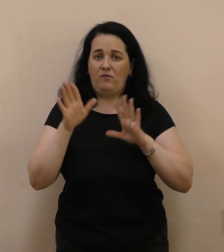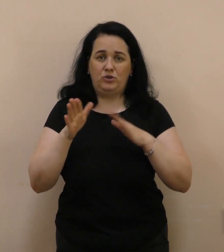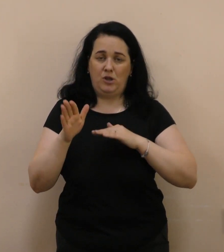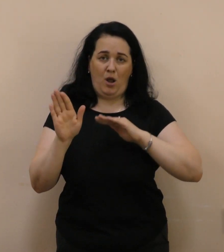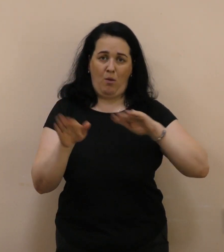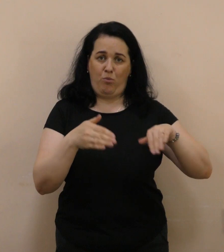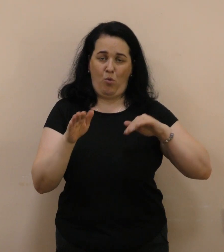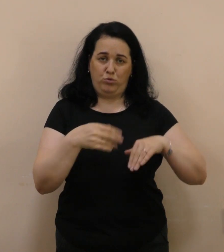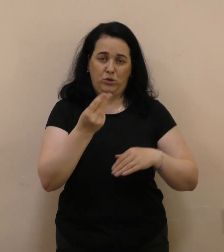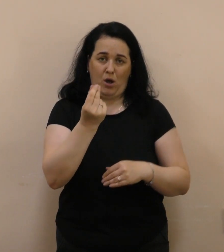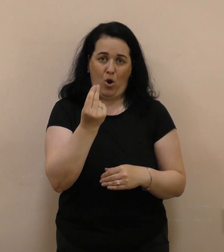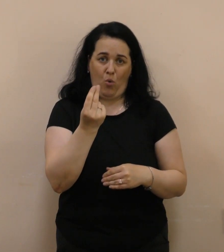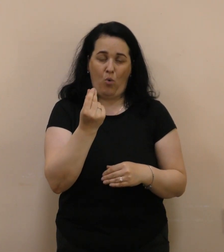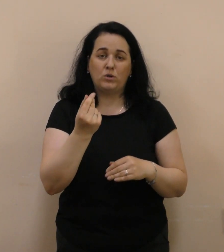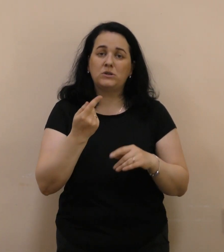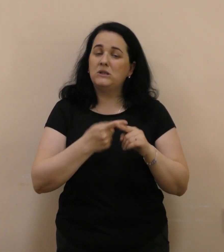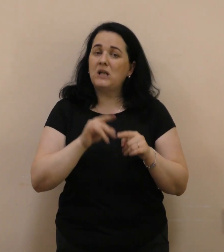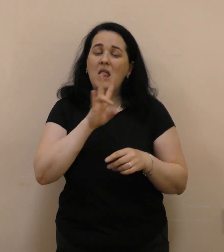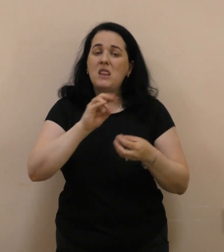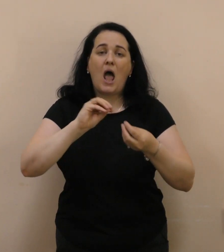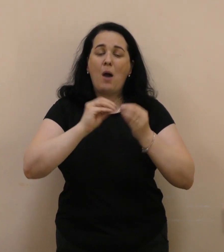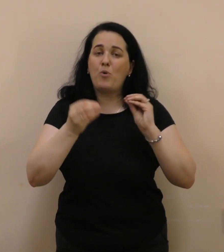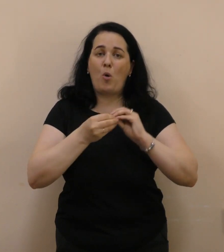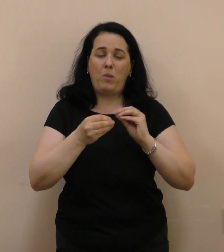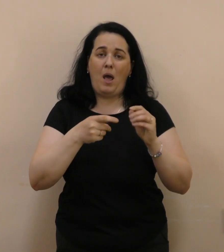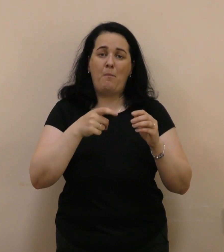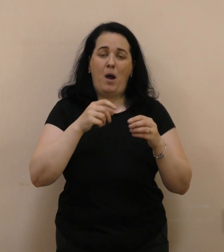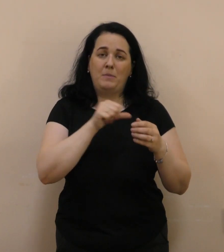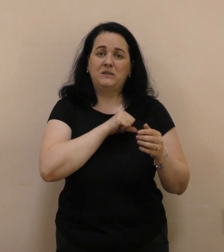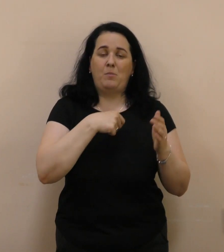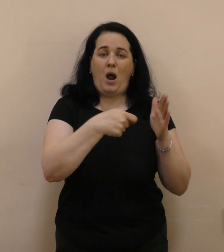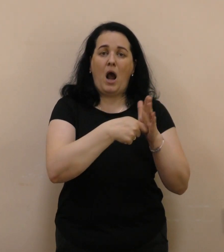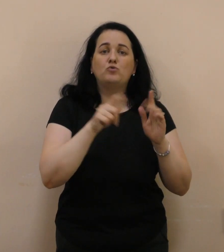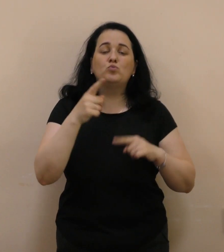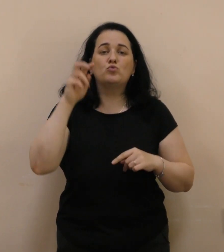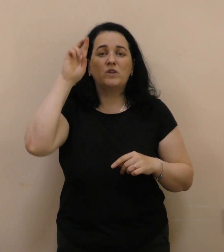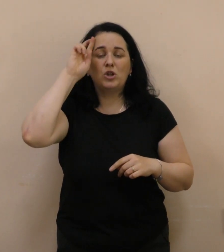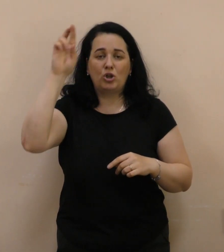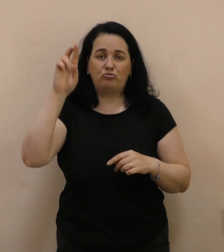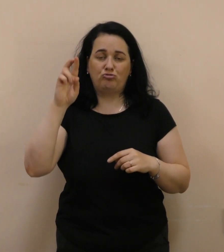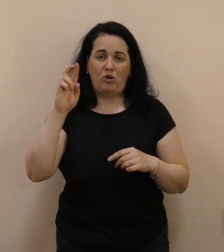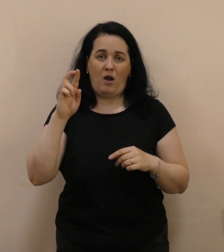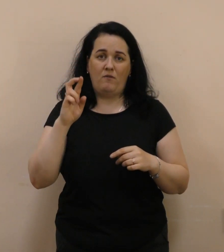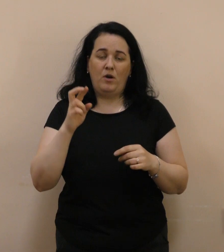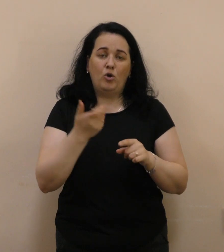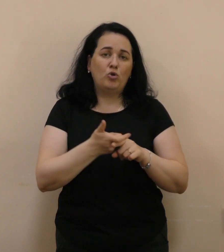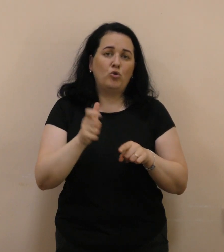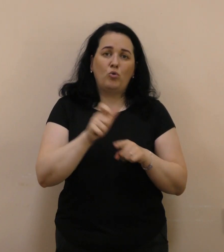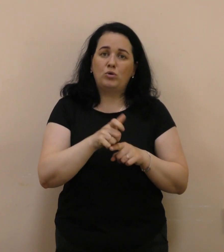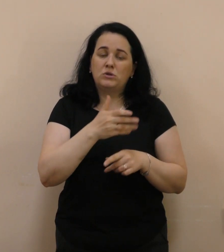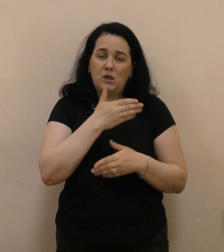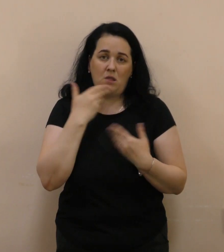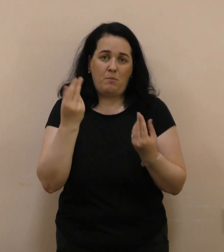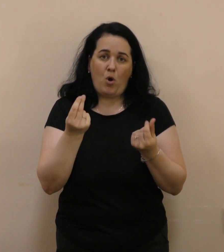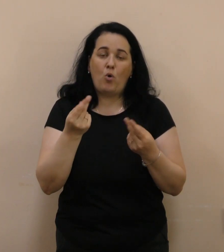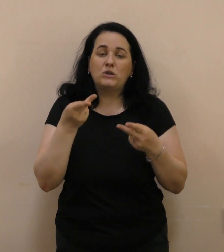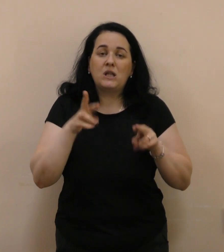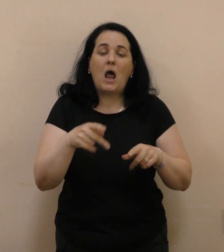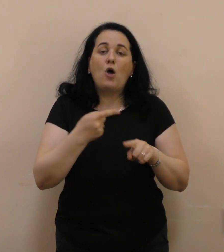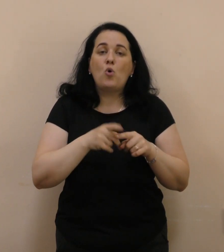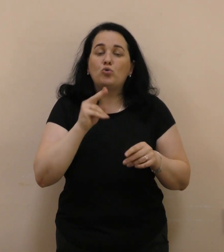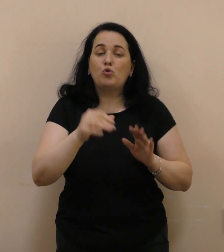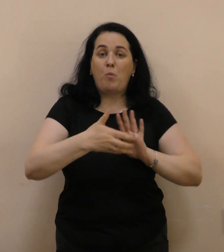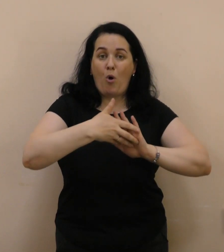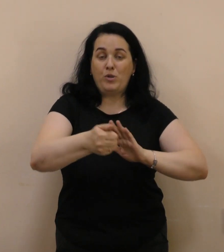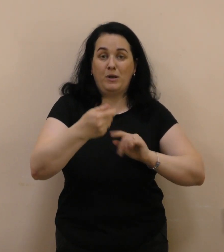кошти. І це не проблема самого казначейства, це проблема в тому, що в державі досить відсутні кошти. Для того, щоб